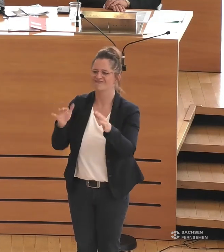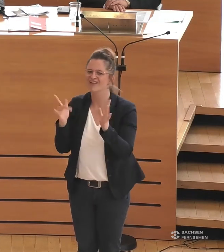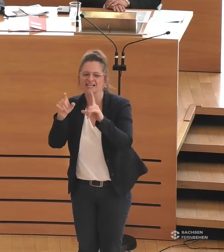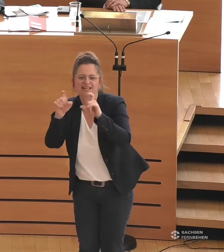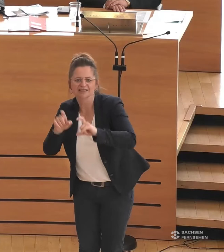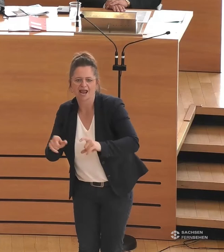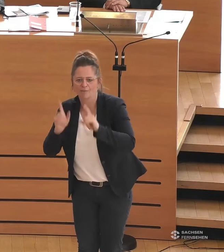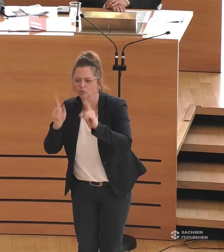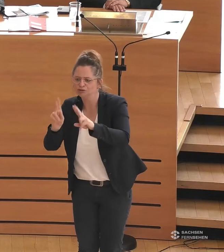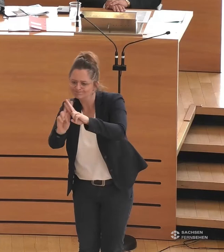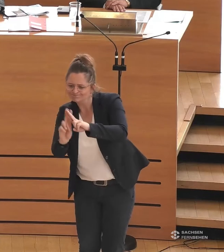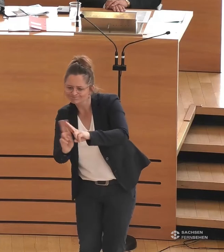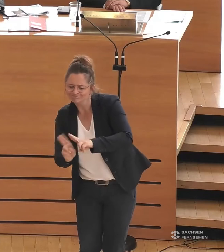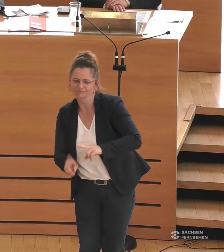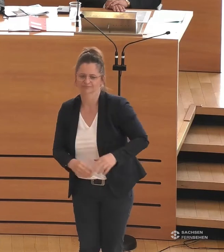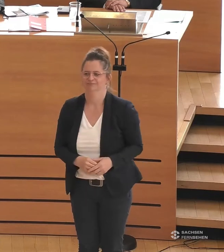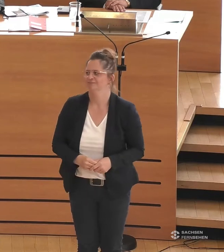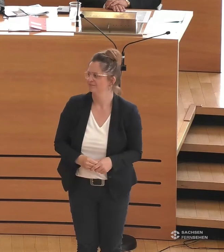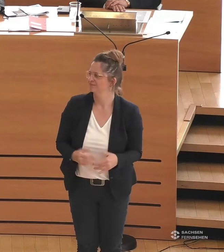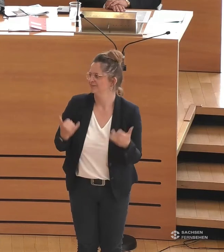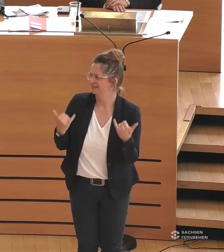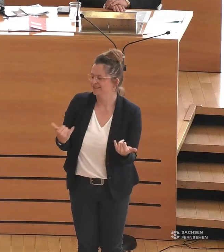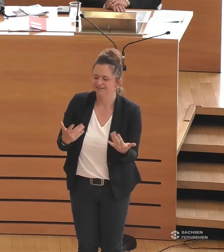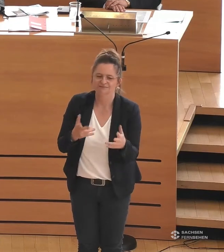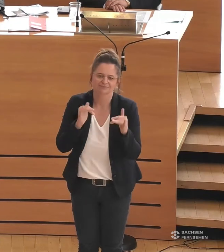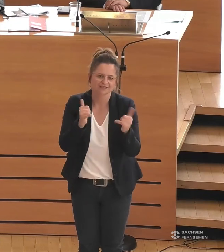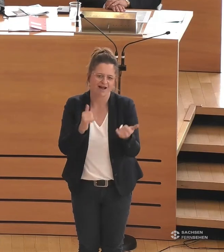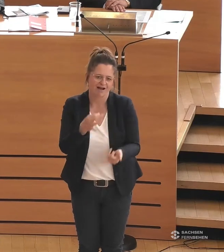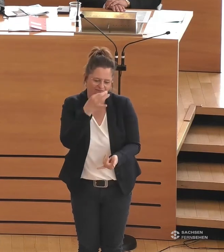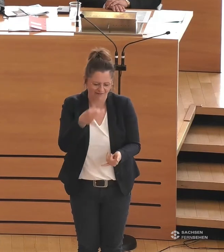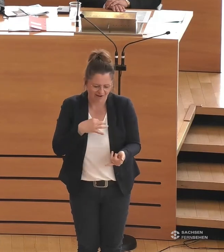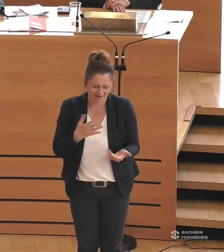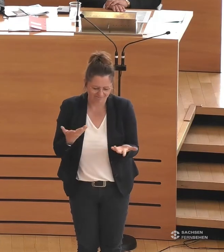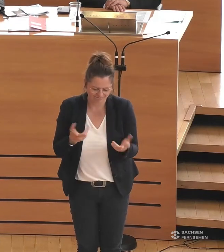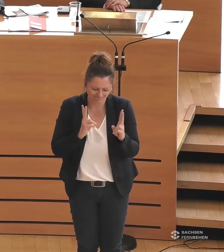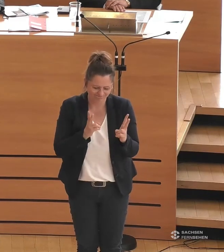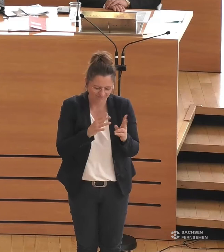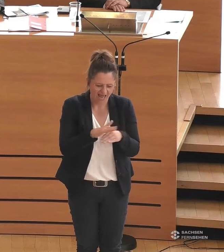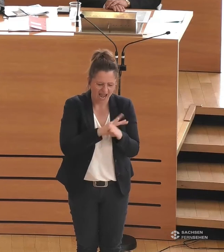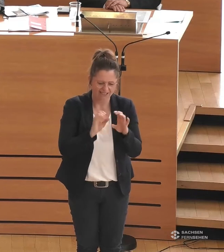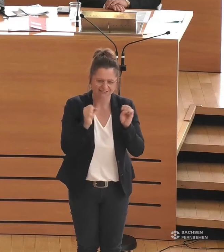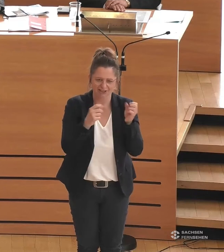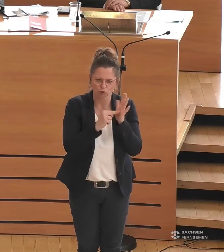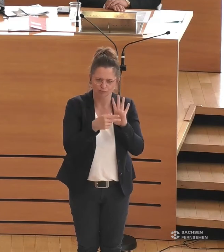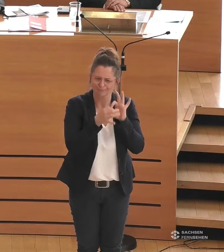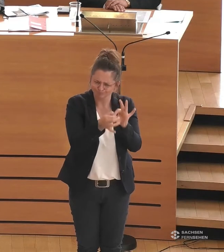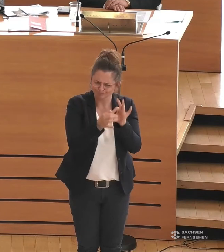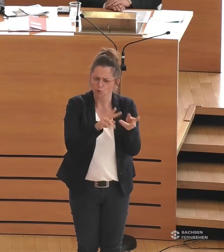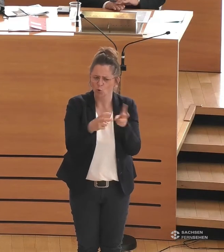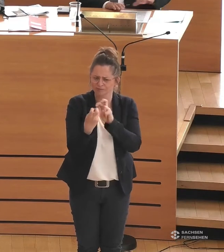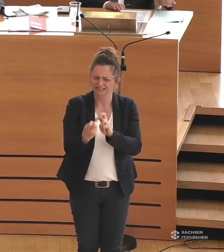Und das ist die Frage, die wir uns eben auch jetzt stellen, die zum Beispiel im Landesaktionsplan zur Umsetzung der UN